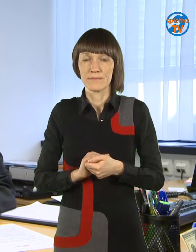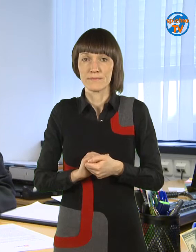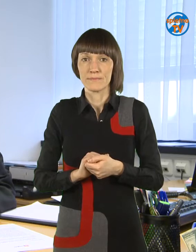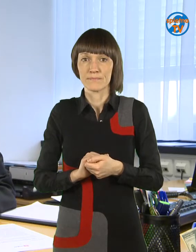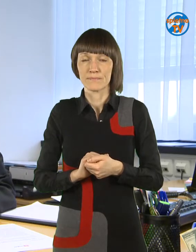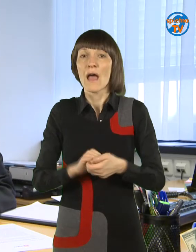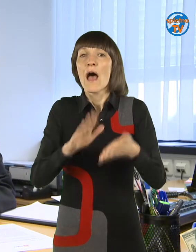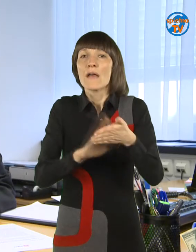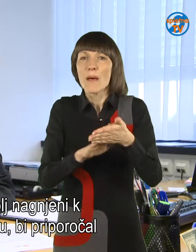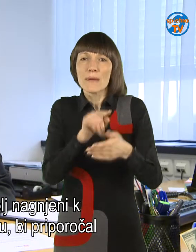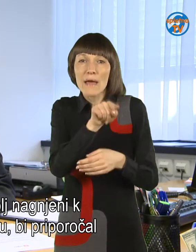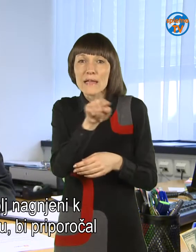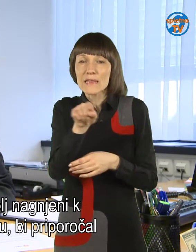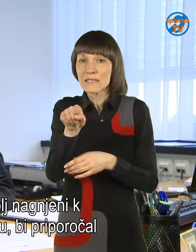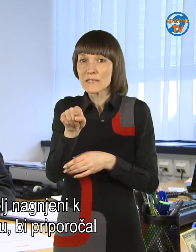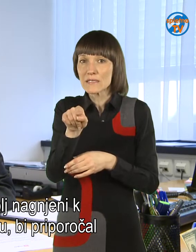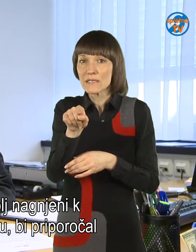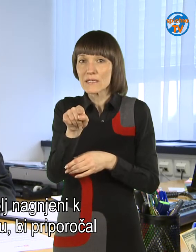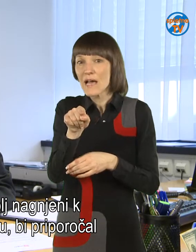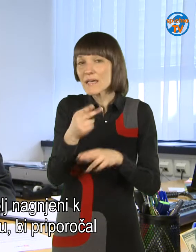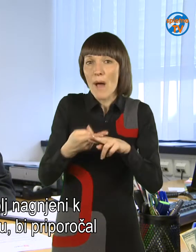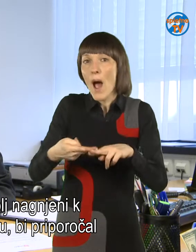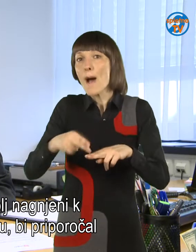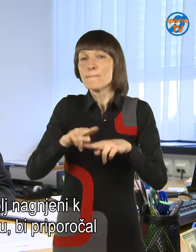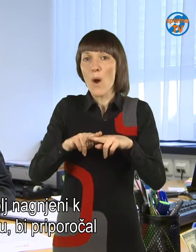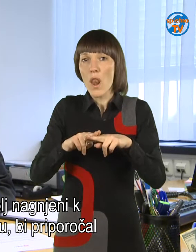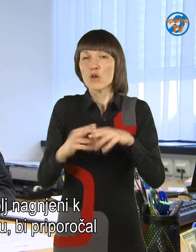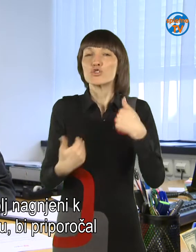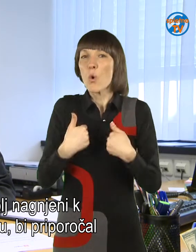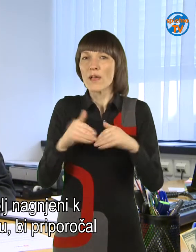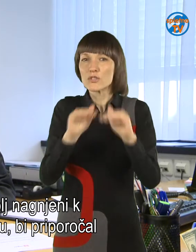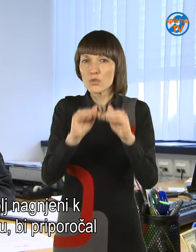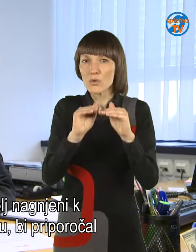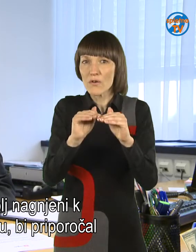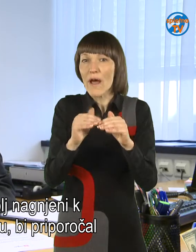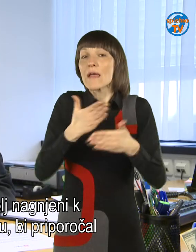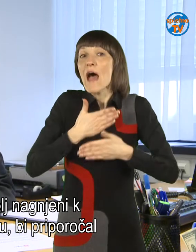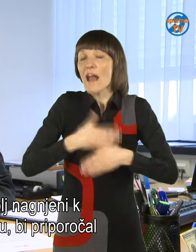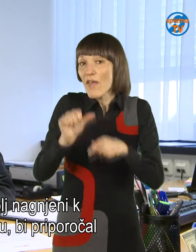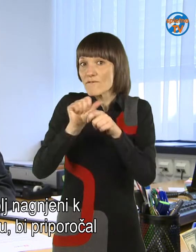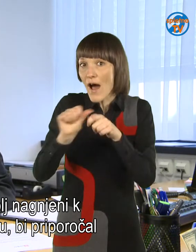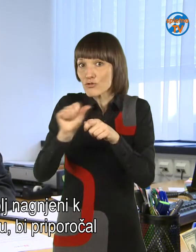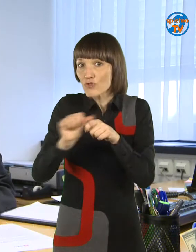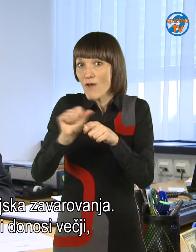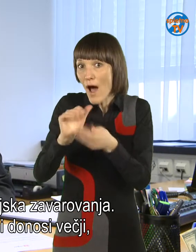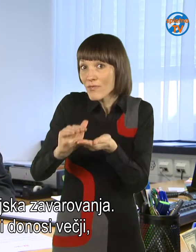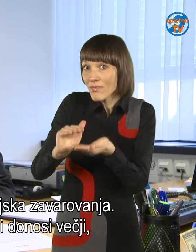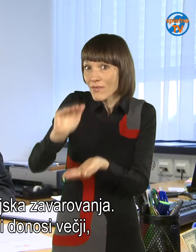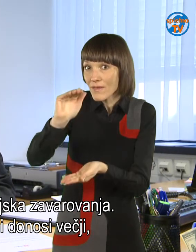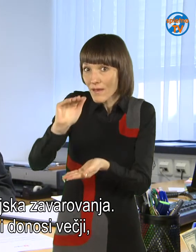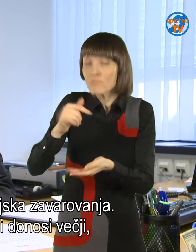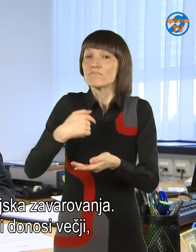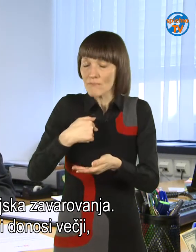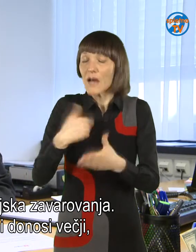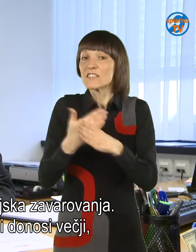Recimo za tiste, ki so pa bolj nagneni, da pri življenskih zavarovanjih vidijo bolj vrčevalni vidik, bi recimo priporočal pa bolj